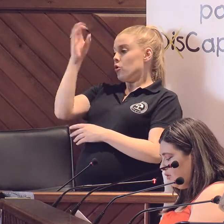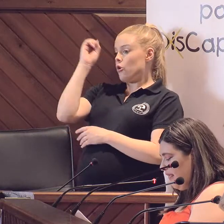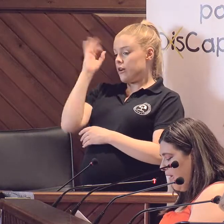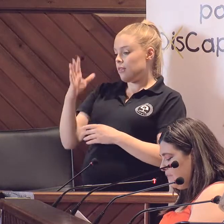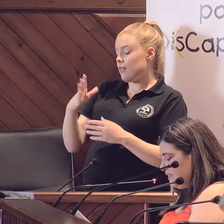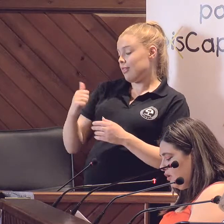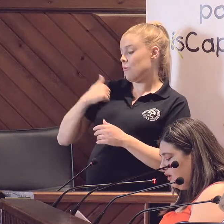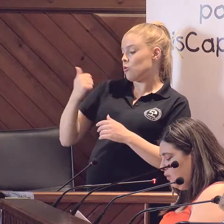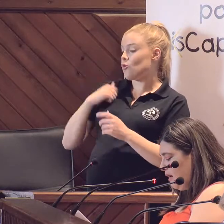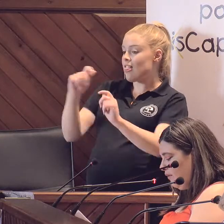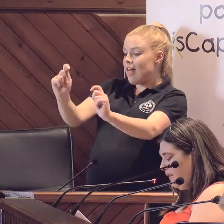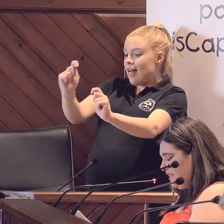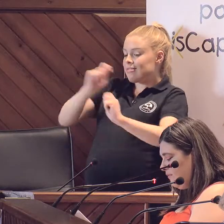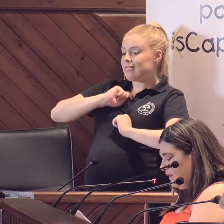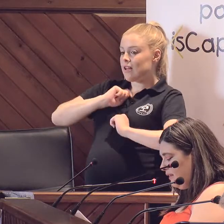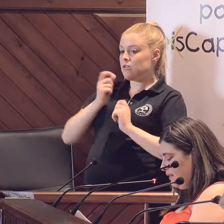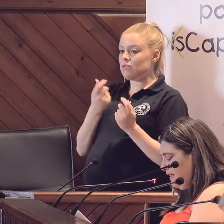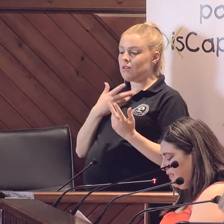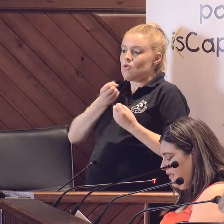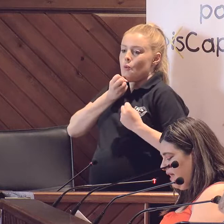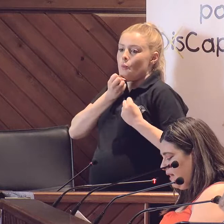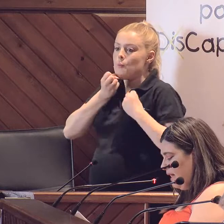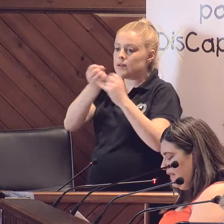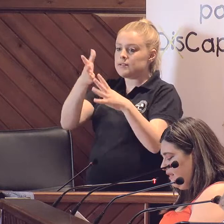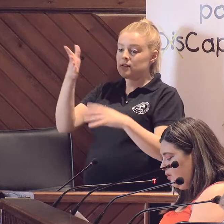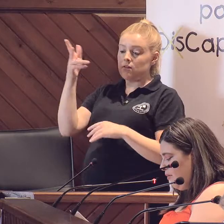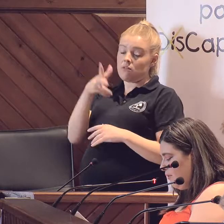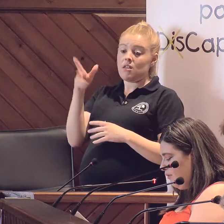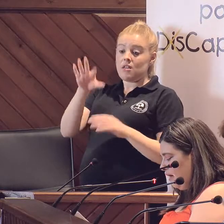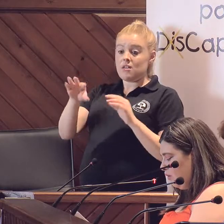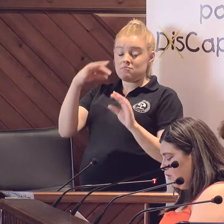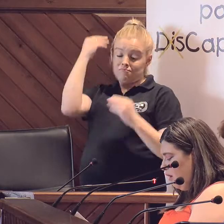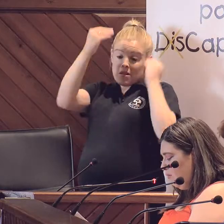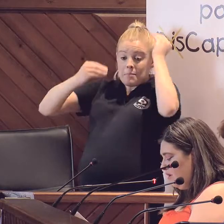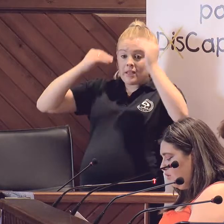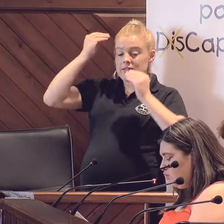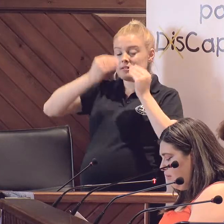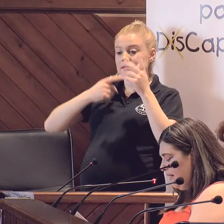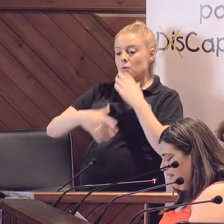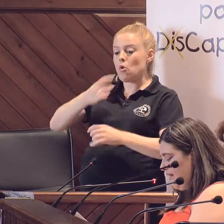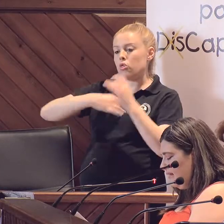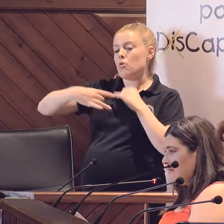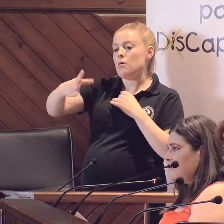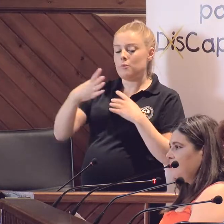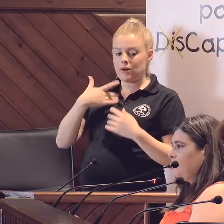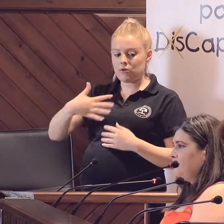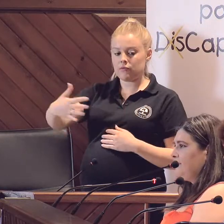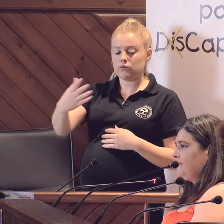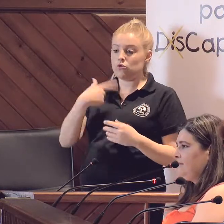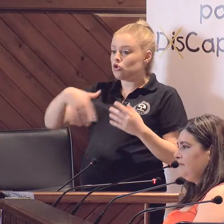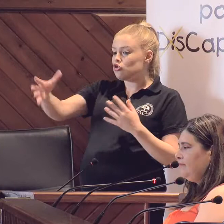nuevo la oportunidad de expresarnos en el lugar donde se decide el destino de Pozo Blanco, pues todos somos parte de él.